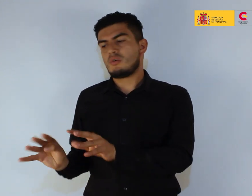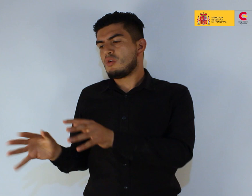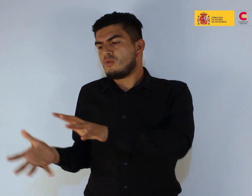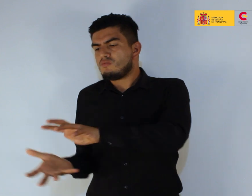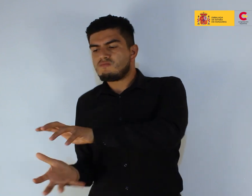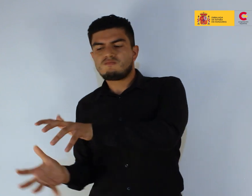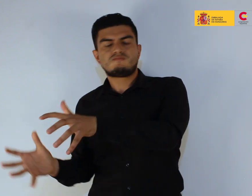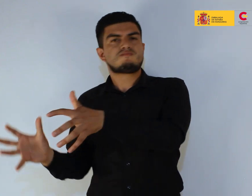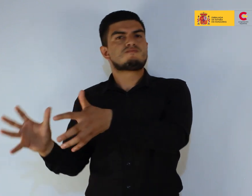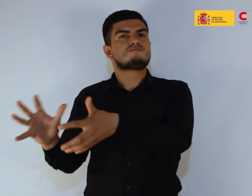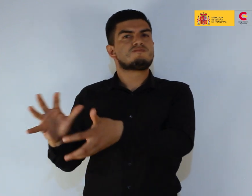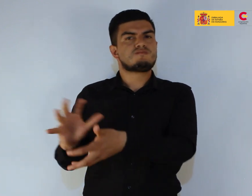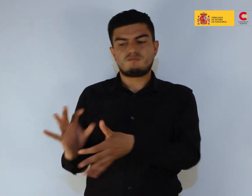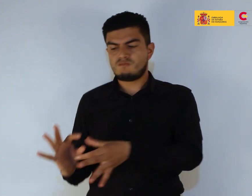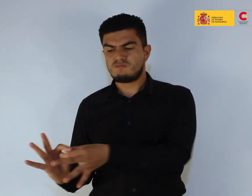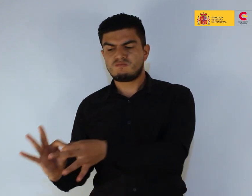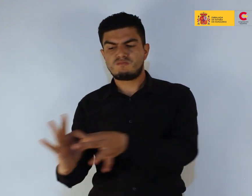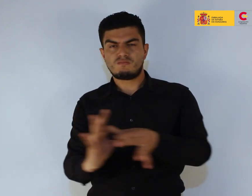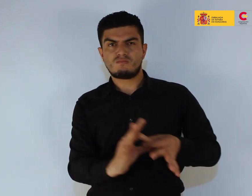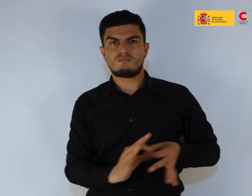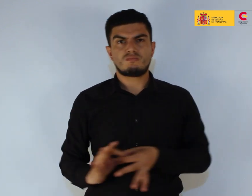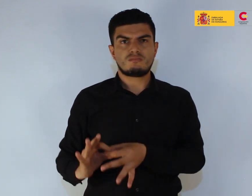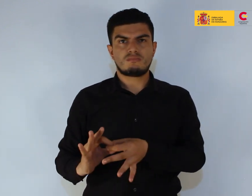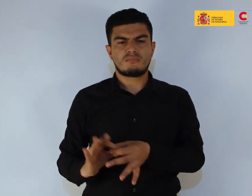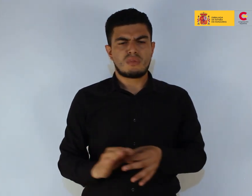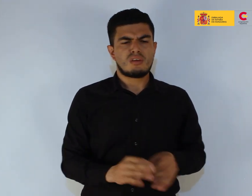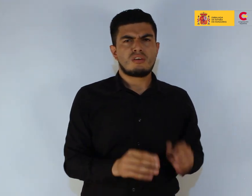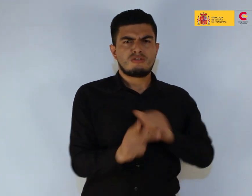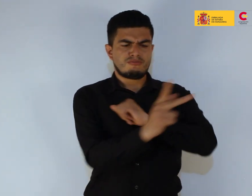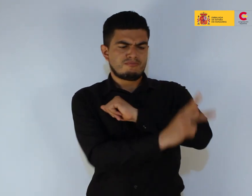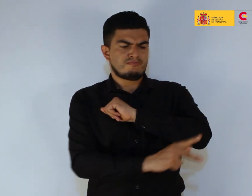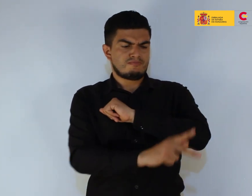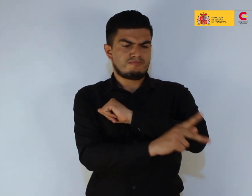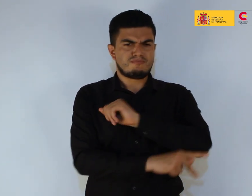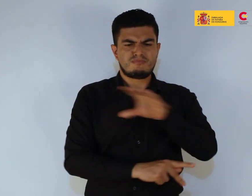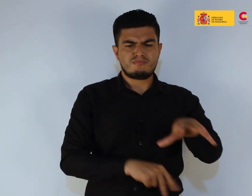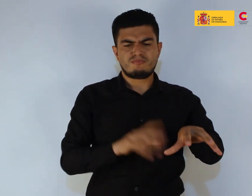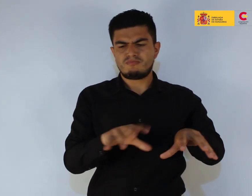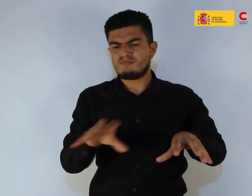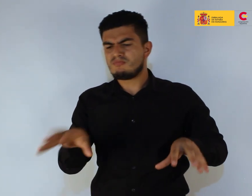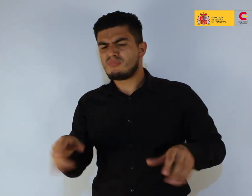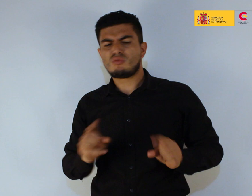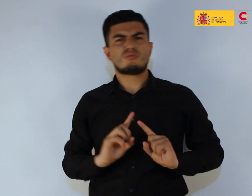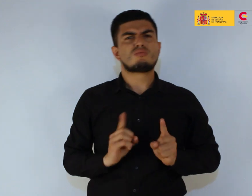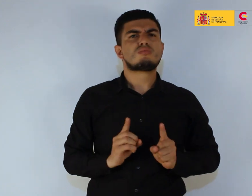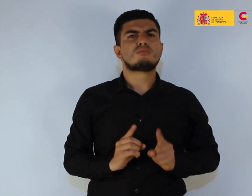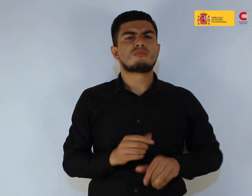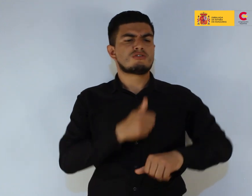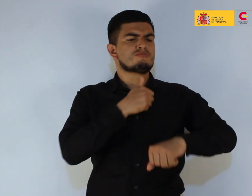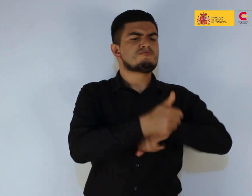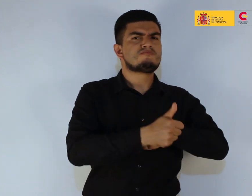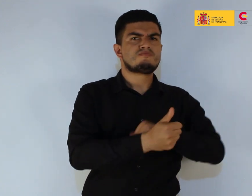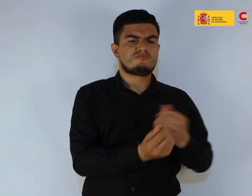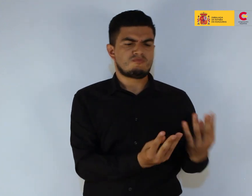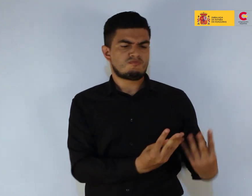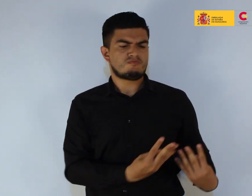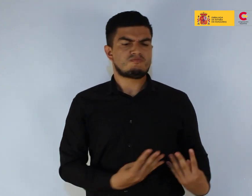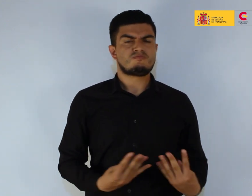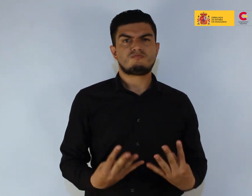que divide a los países en grupos de acuerdo con la responsabilidad de éstos en función de sus emisiones de CO2 y otros gases